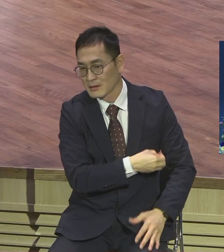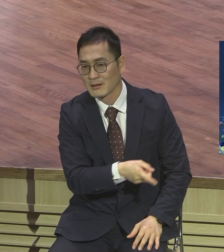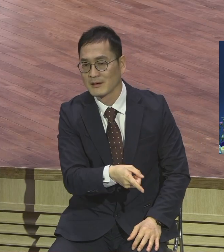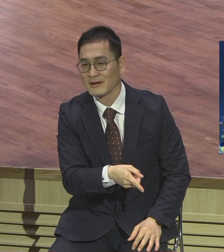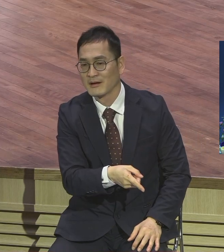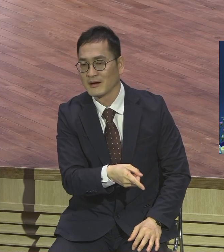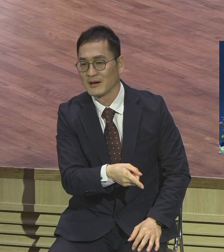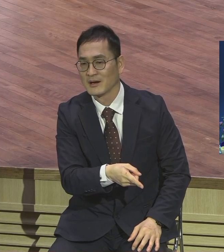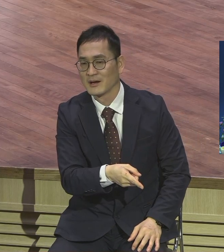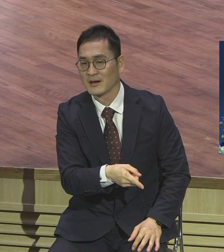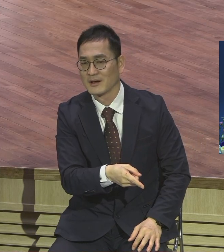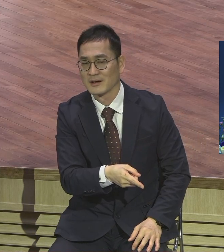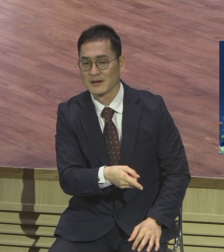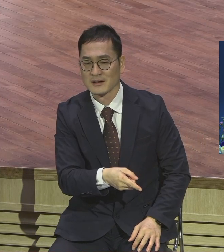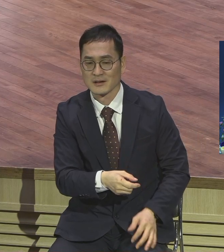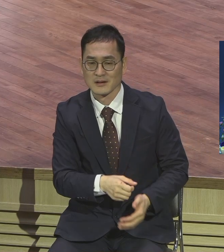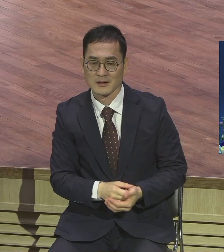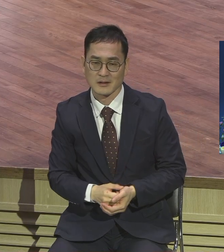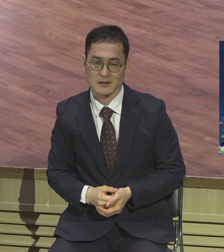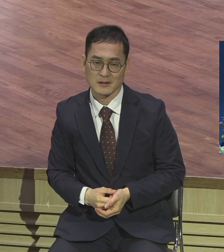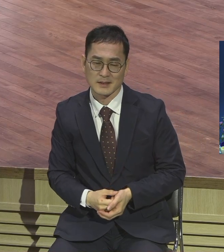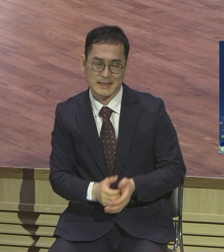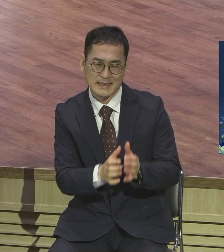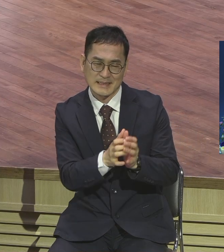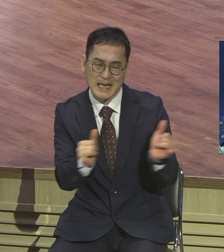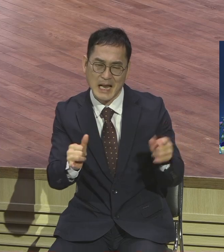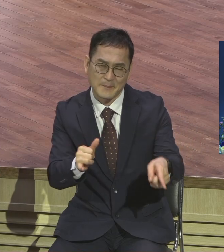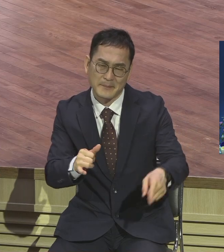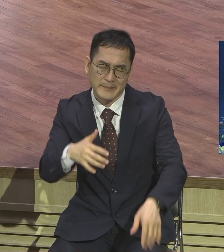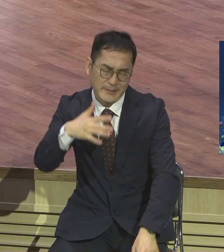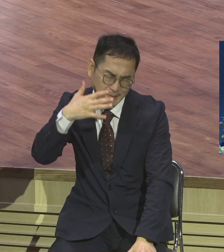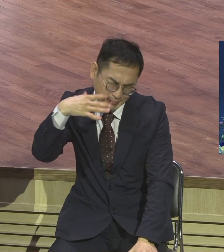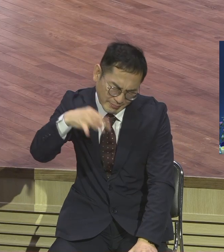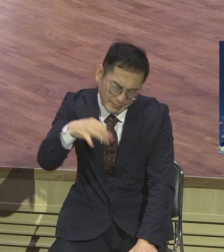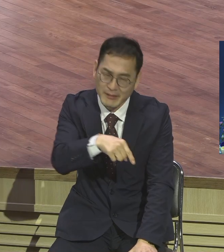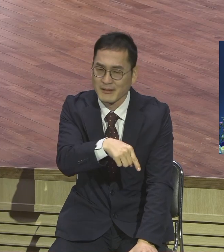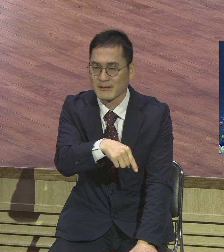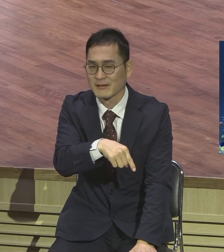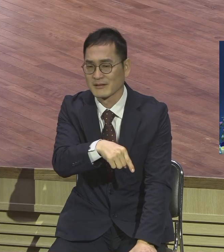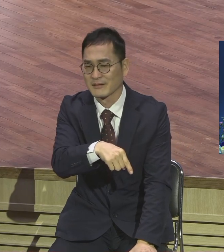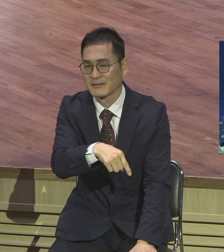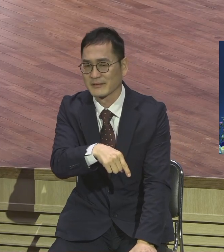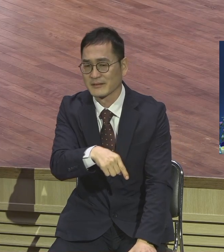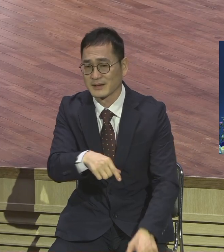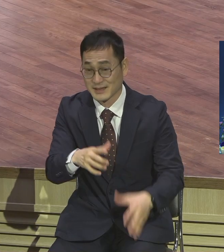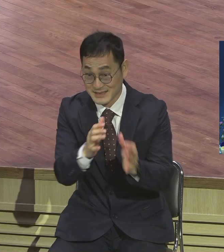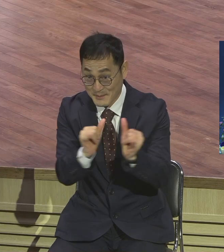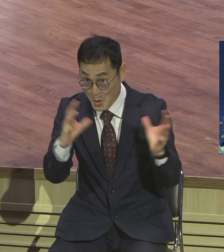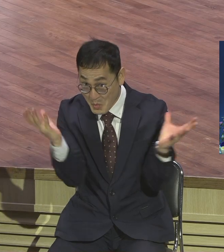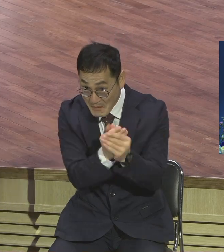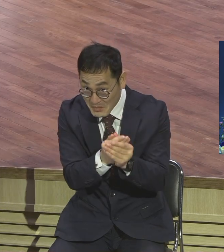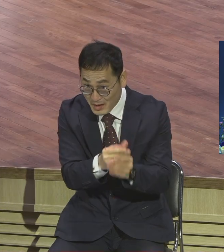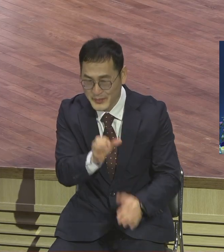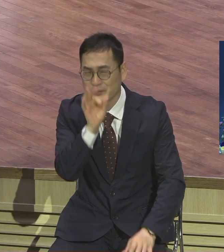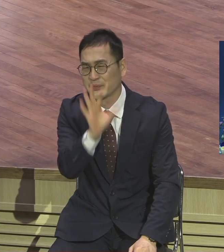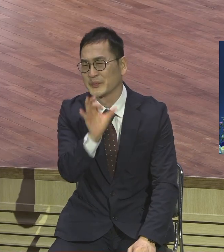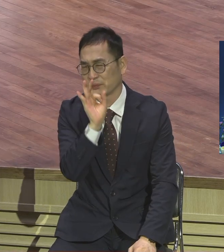이게 인간입니다. 인간의 한계예요. 큰 소리 아무리 쳐봐야 끝이에요. 해로당이 말이요.